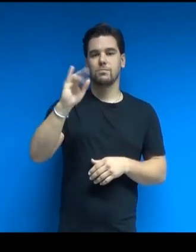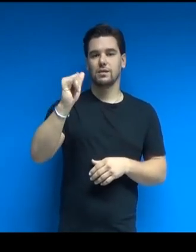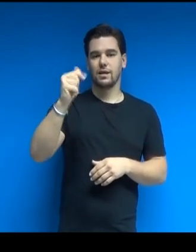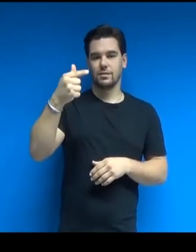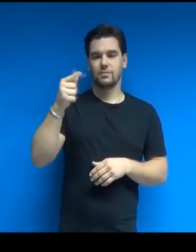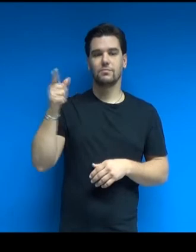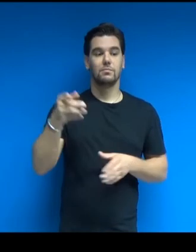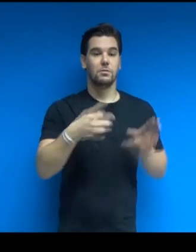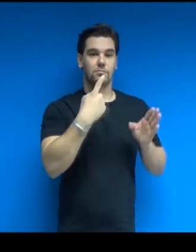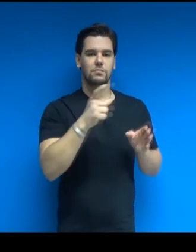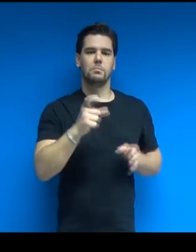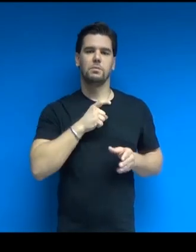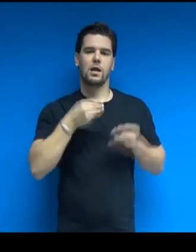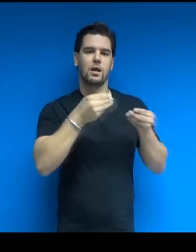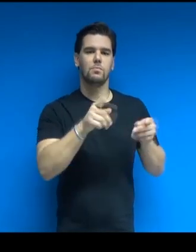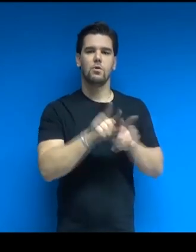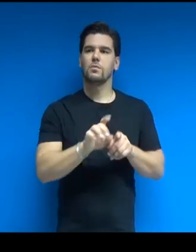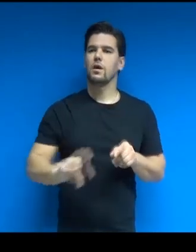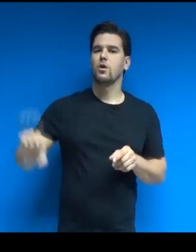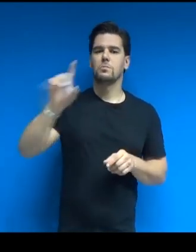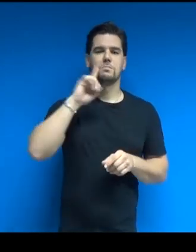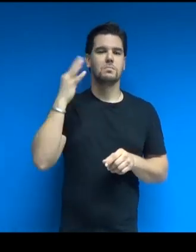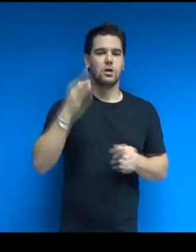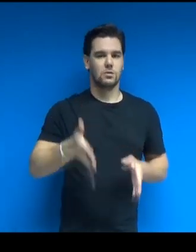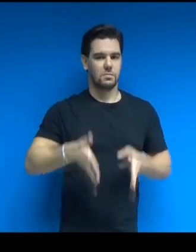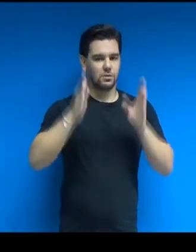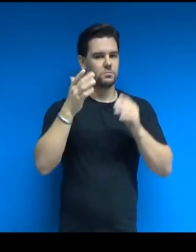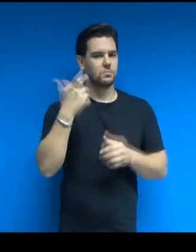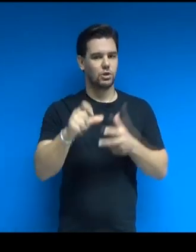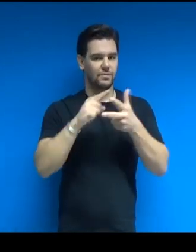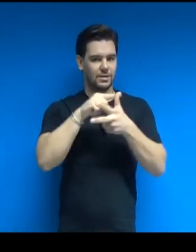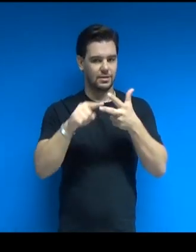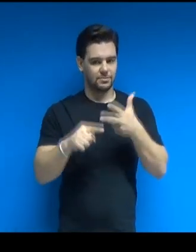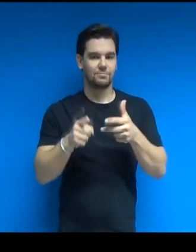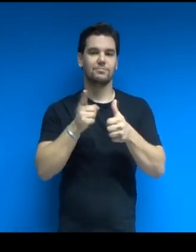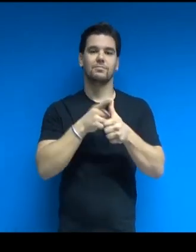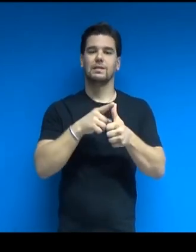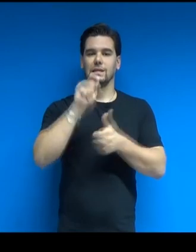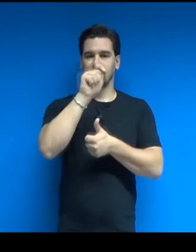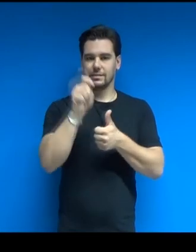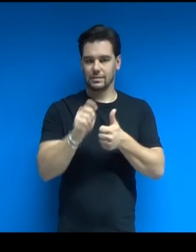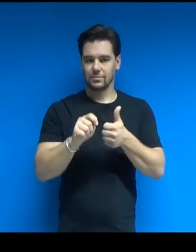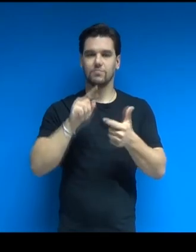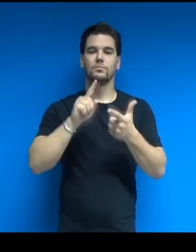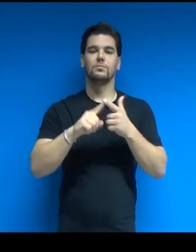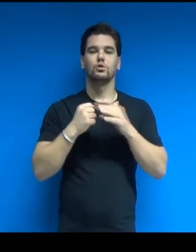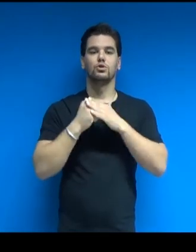ha premiato Palazzo Lombardia come miglior grattacielo d'Europa per il 2012,